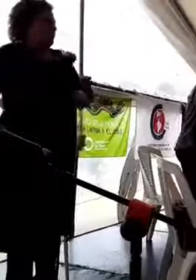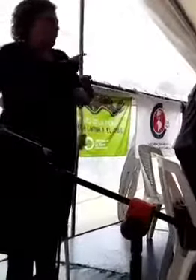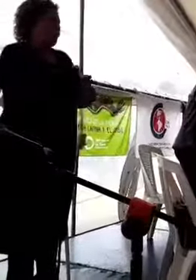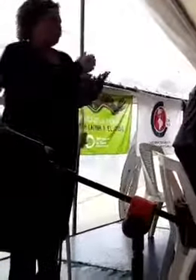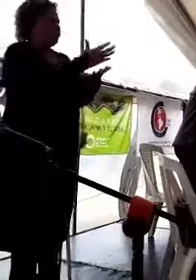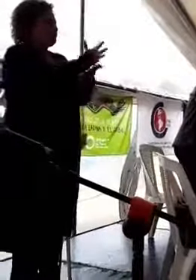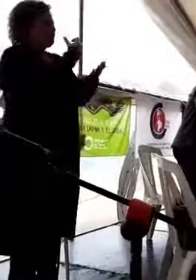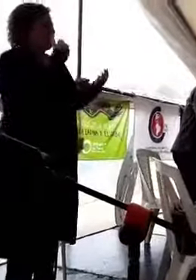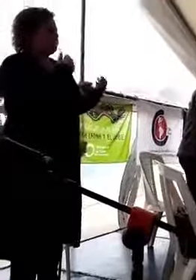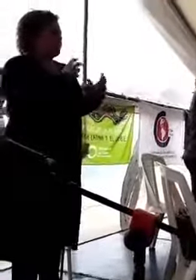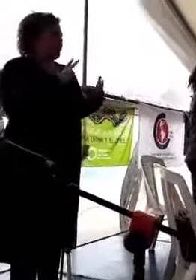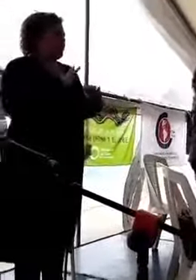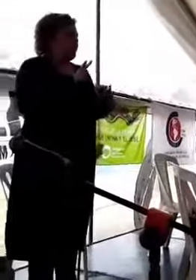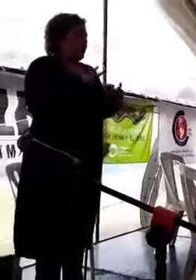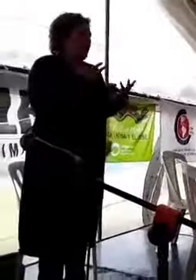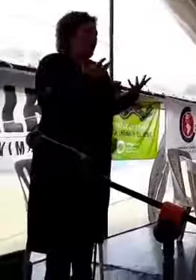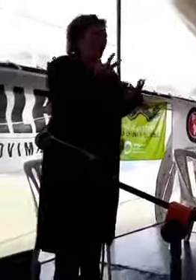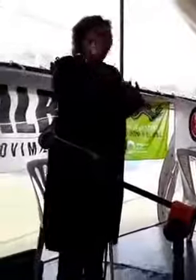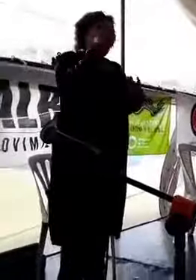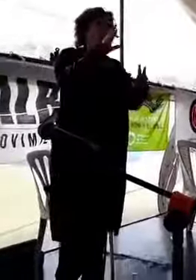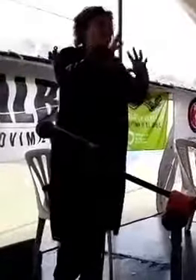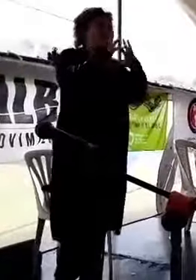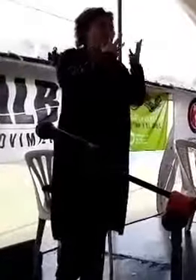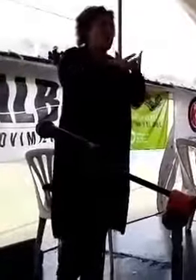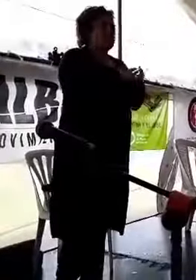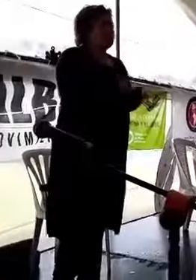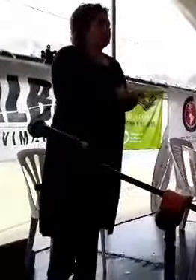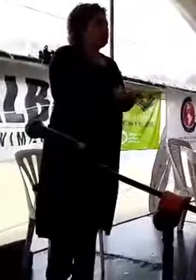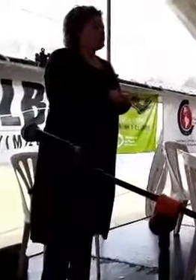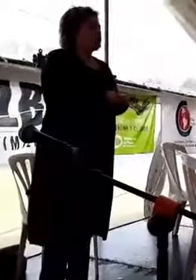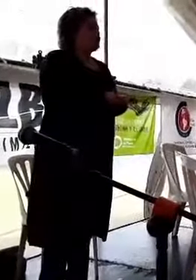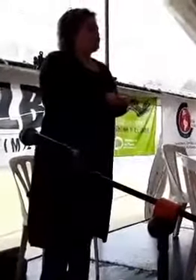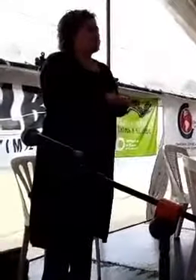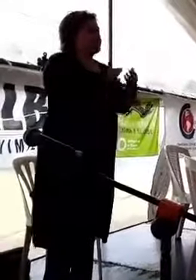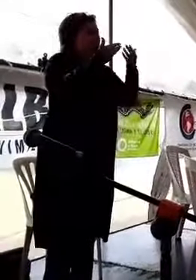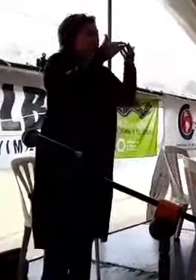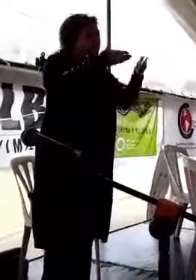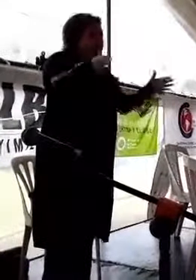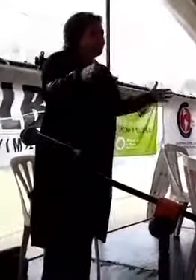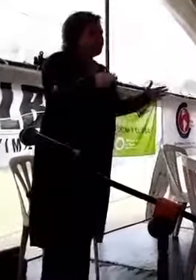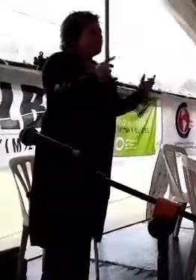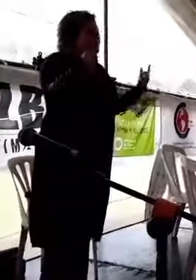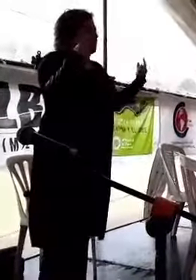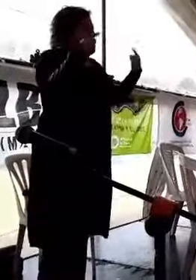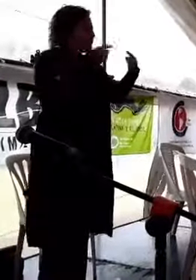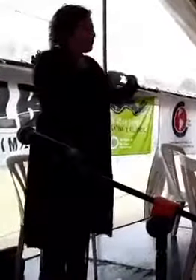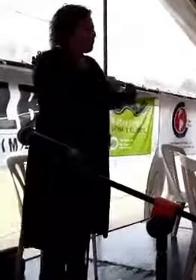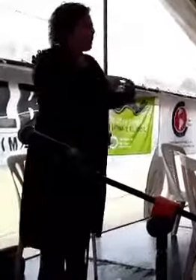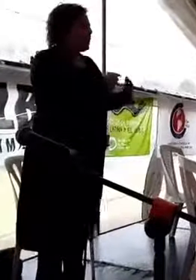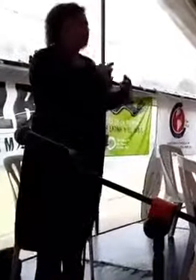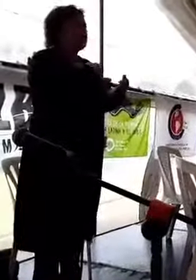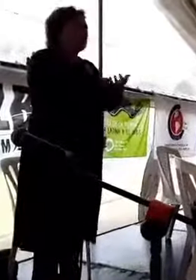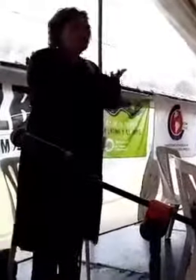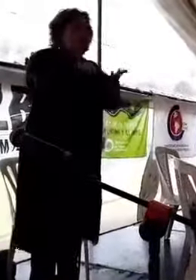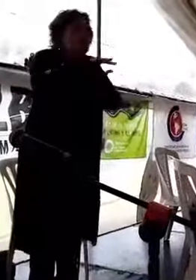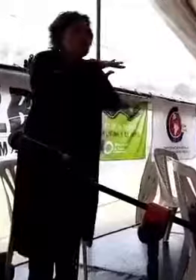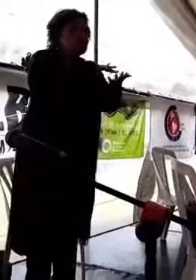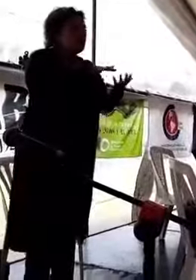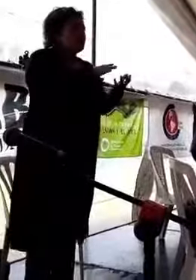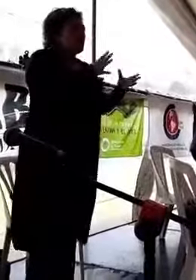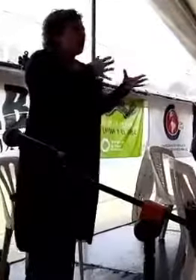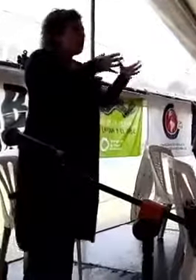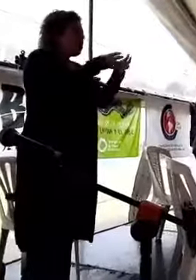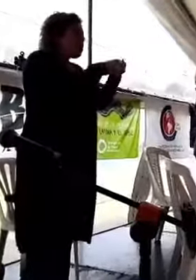e de riqueza que assistimos no mundo. ampliar o debate com a sociedade, os